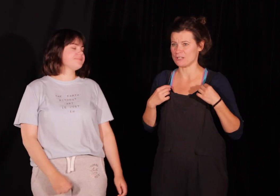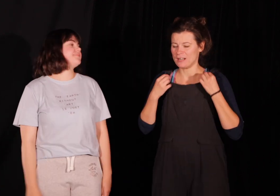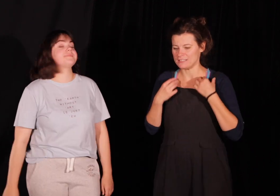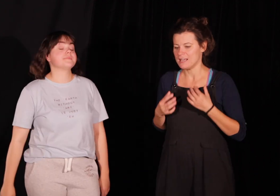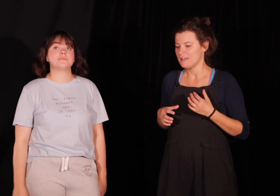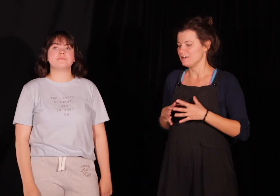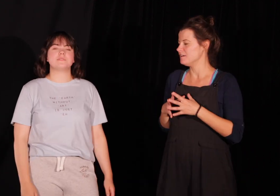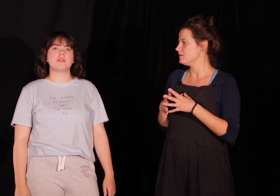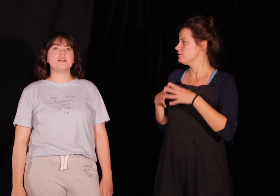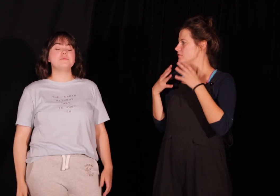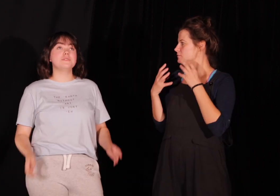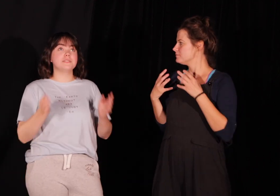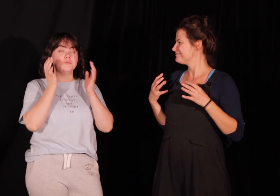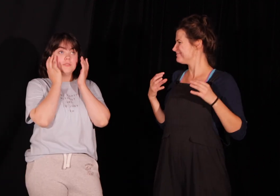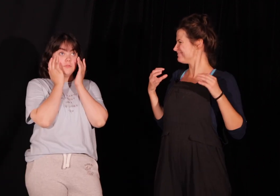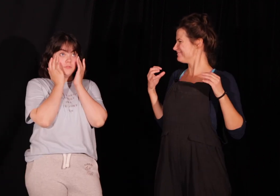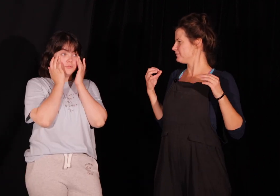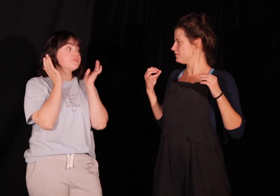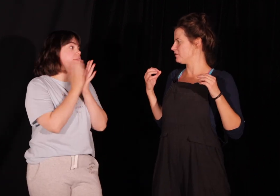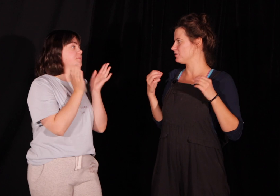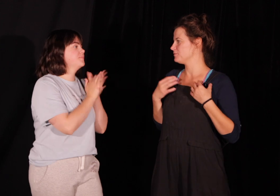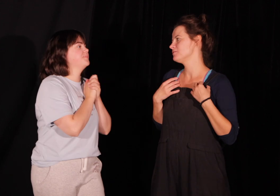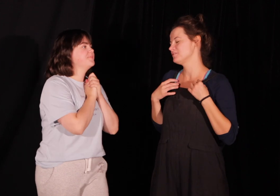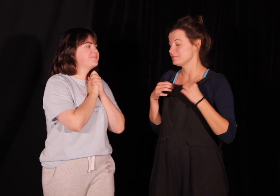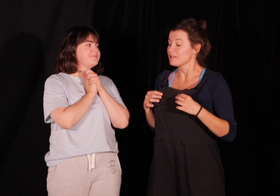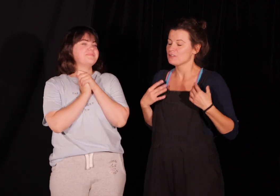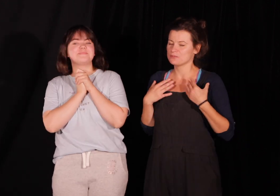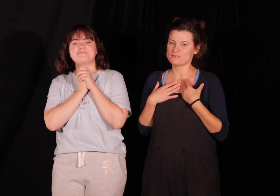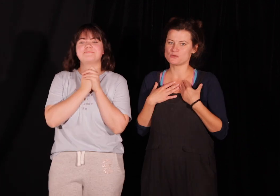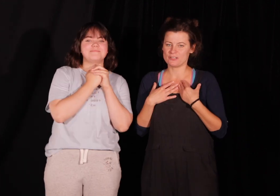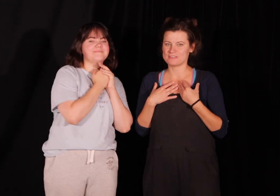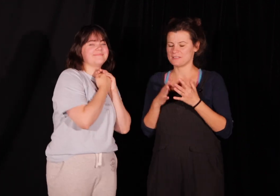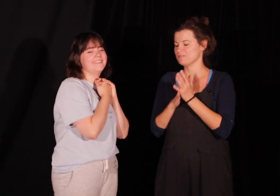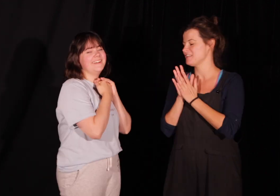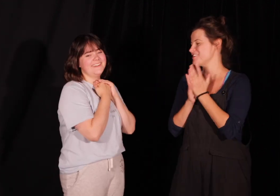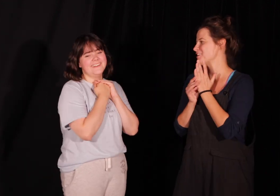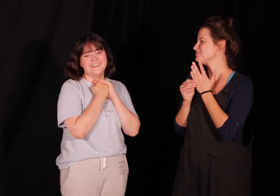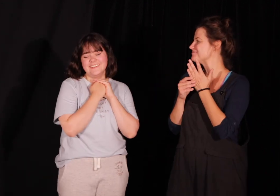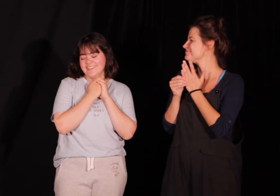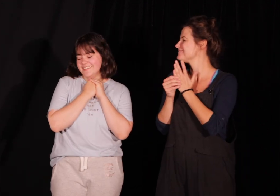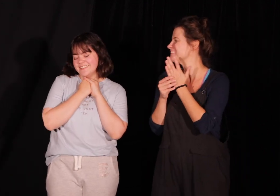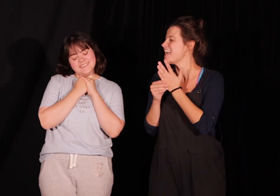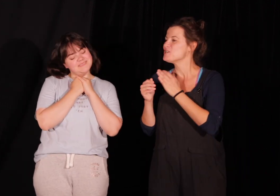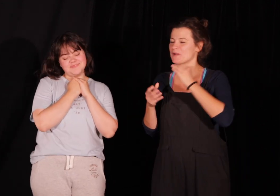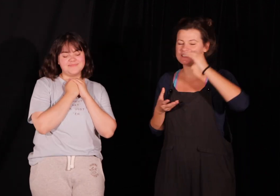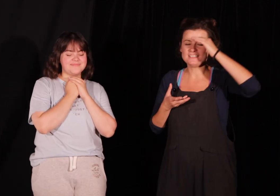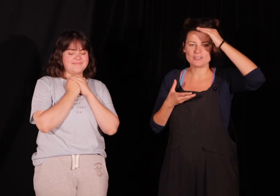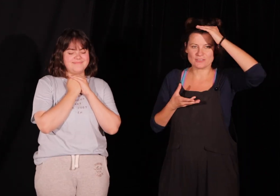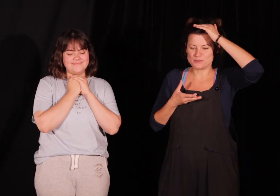kochani aż miło jest kiedy podnieł to to było tak wzruszające wydarzenie słuchajcie i na koniec już